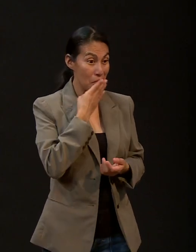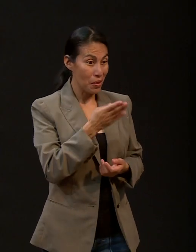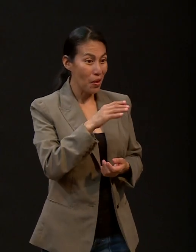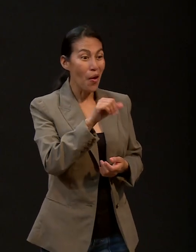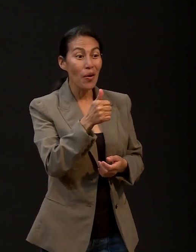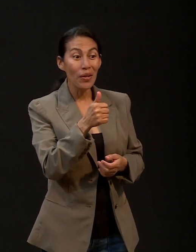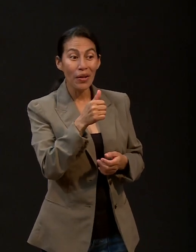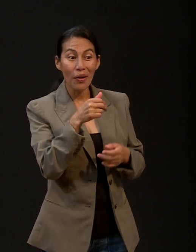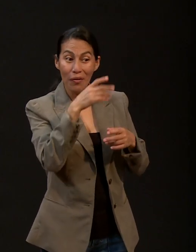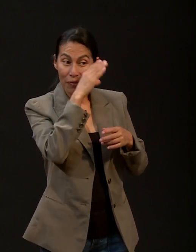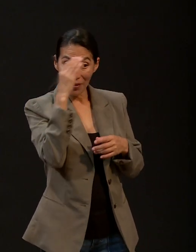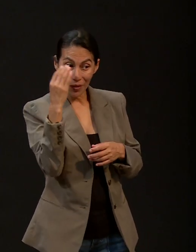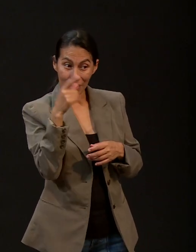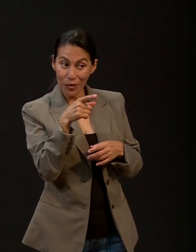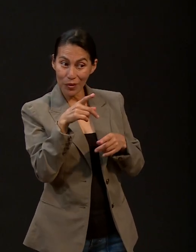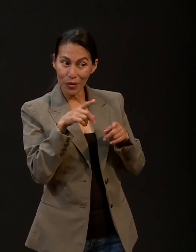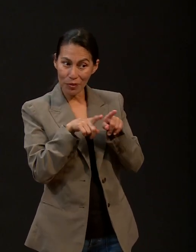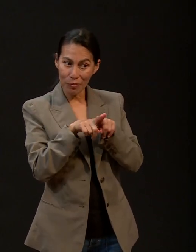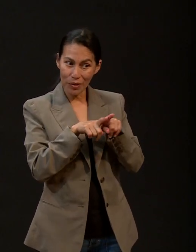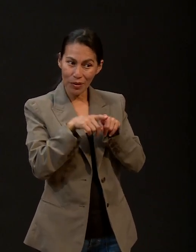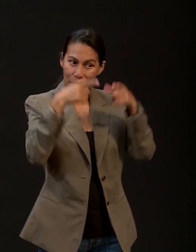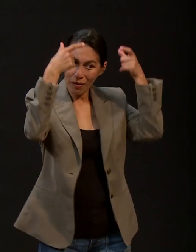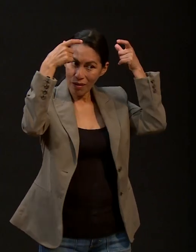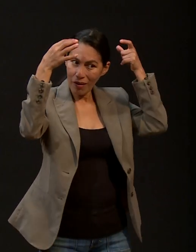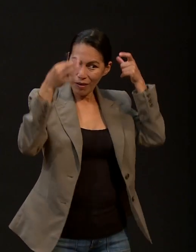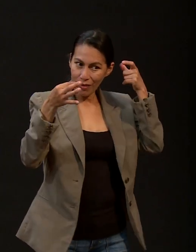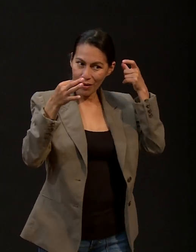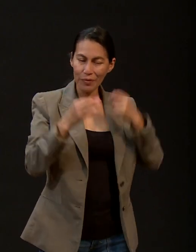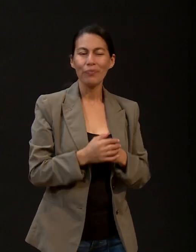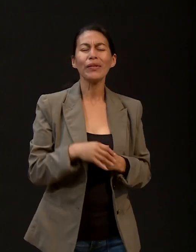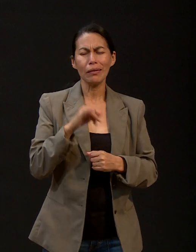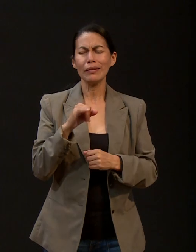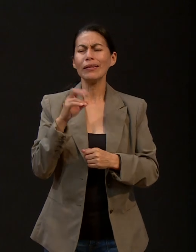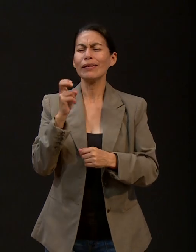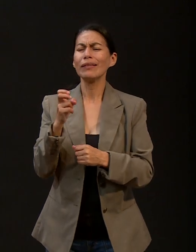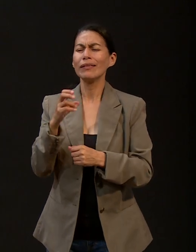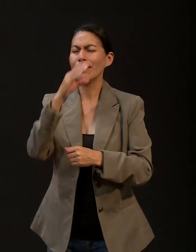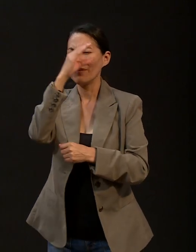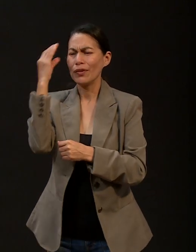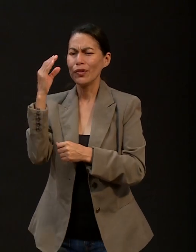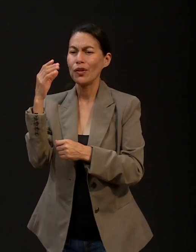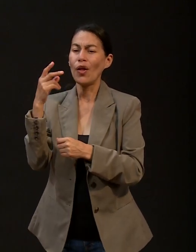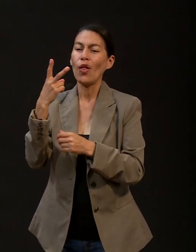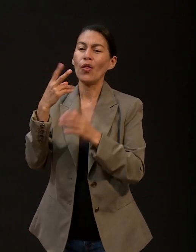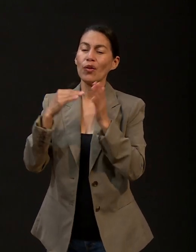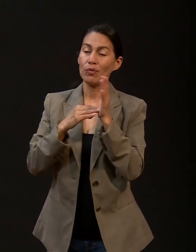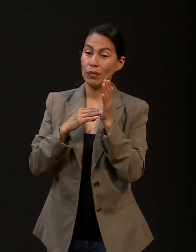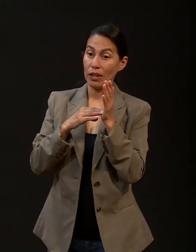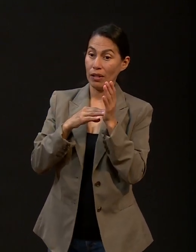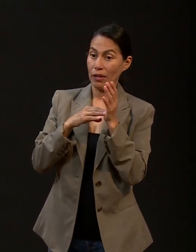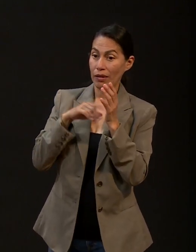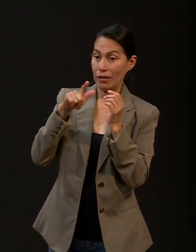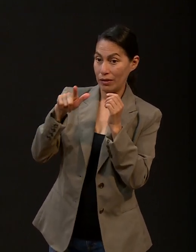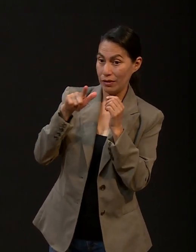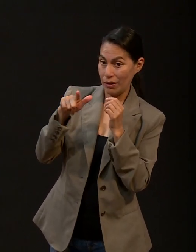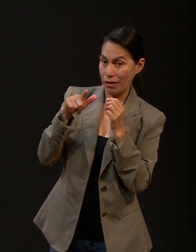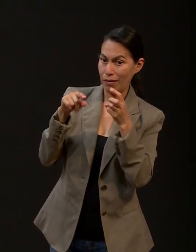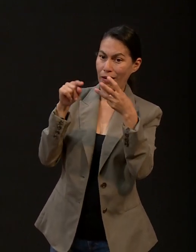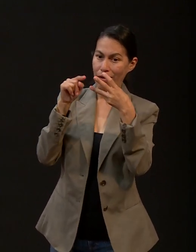pequeño, graduando, creo. Sí, sí, sí, claro. Esta foto fue en el 2017 en la graduación de Rudy. Los